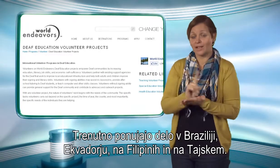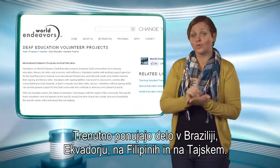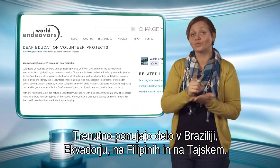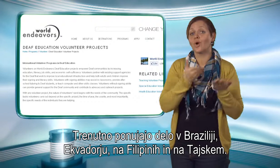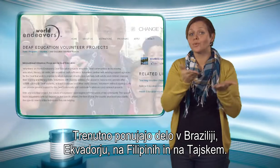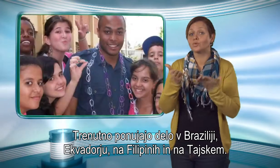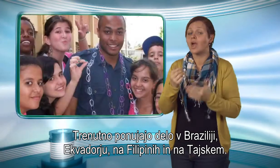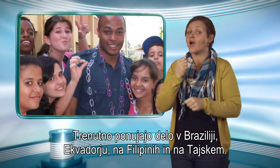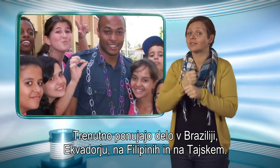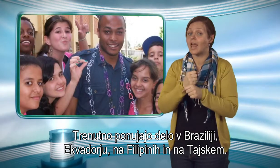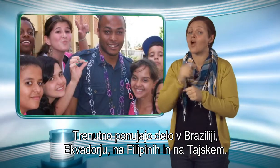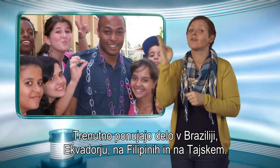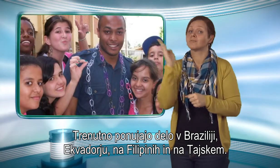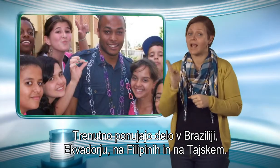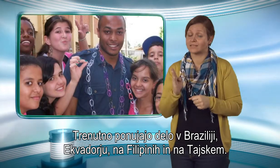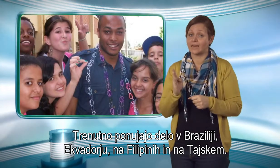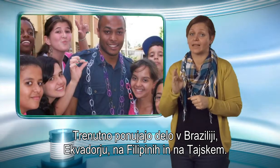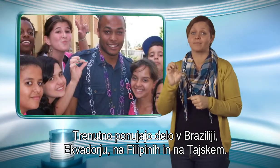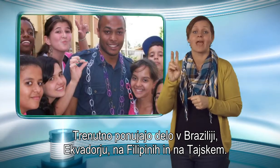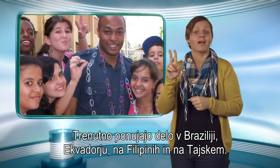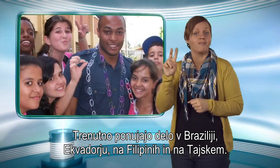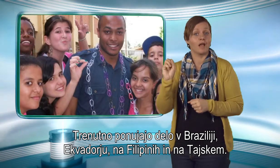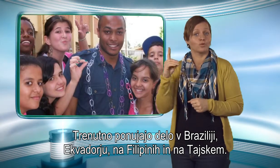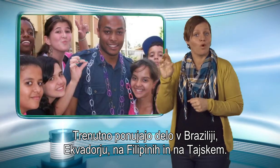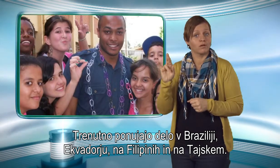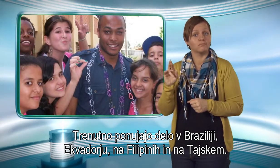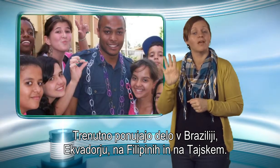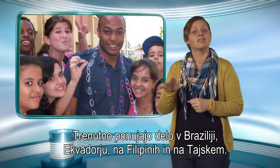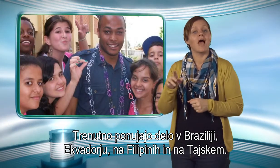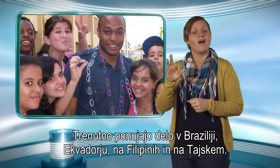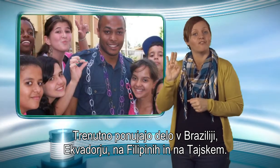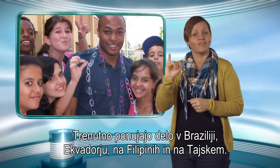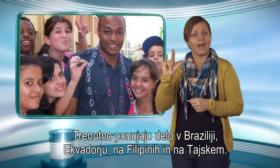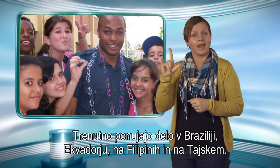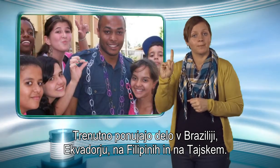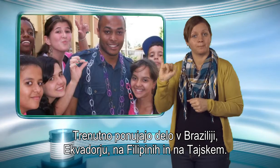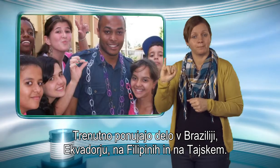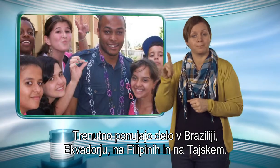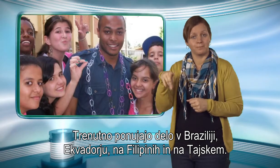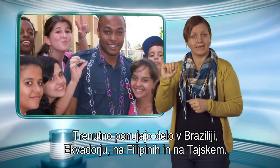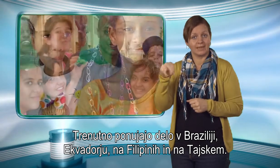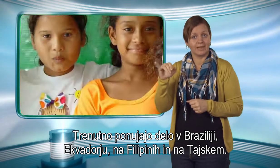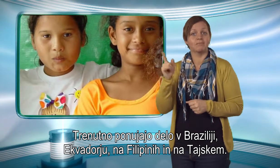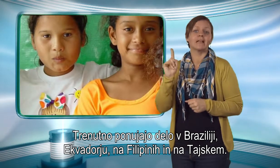Trenutno ponujajo dela v Braziliji, Ekvadorju, na Filipinih in na Tajskem.